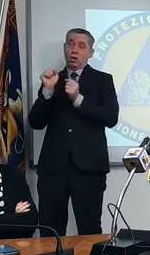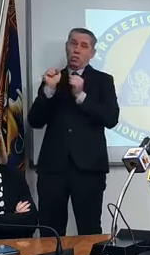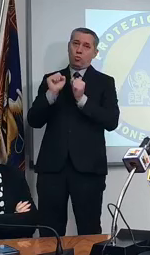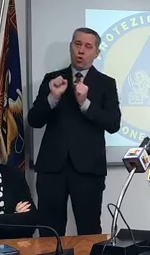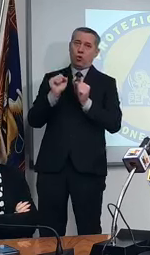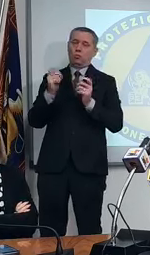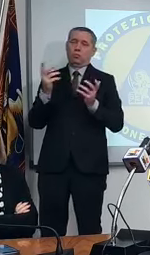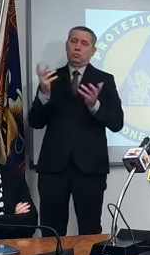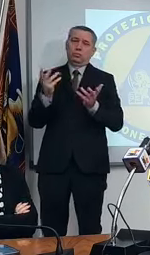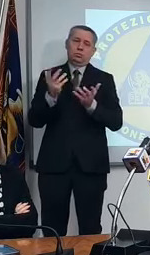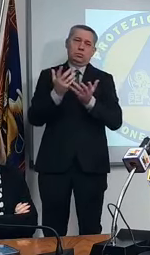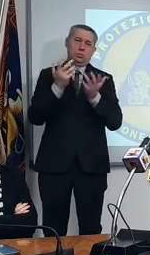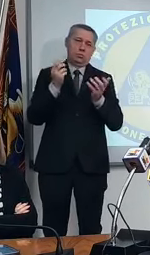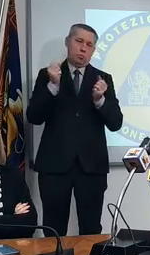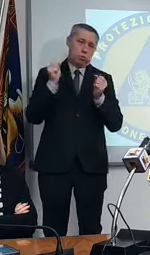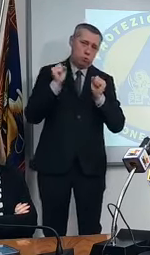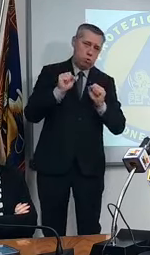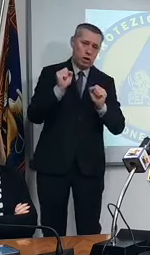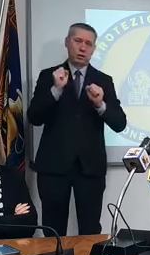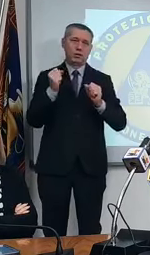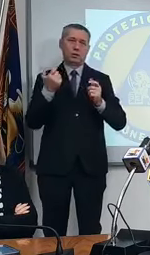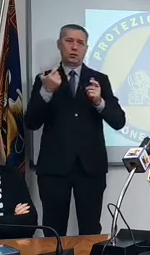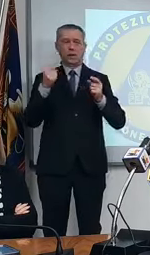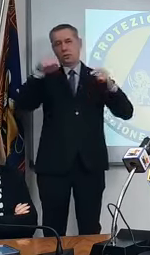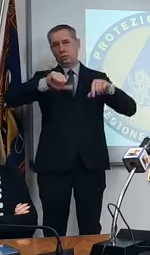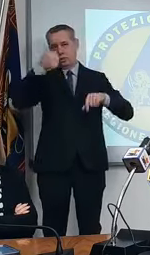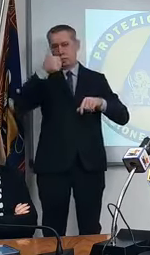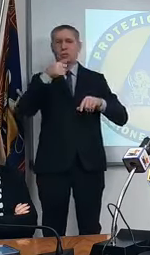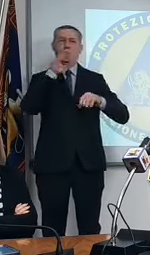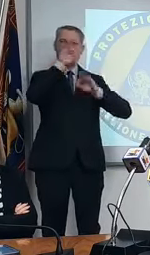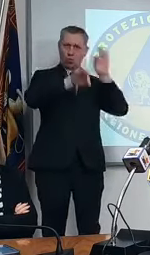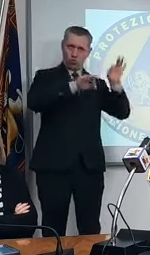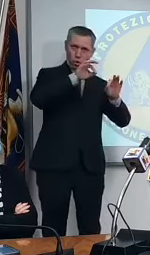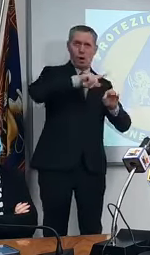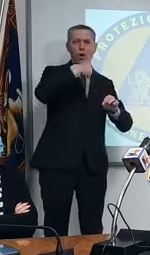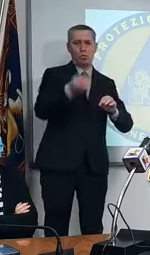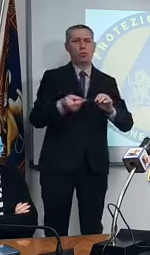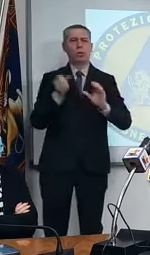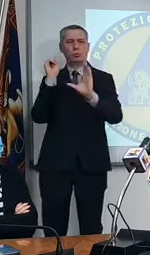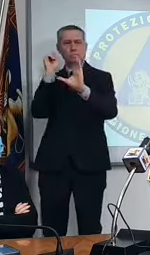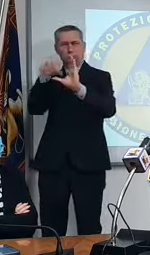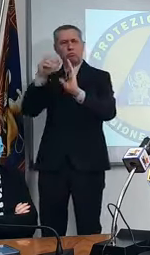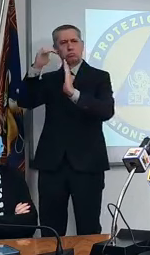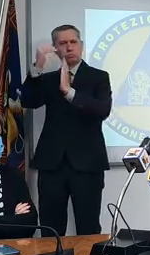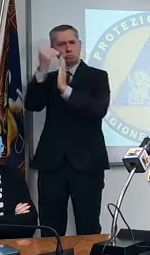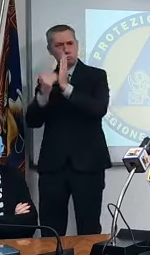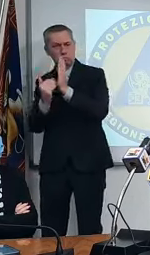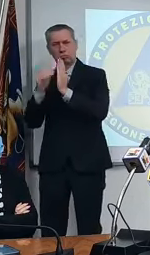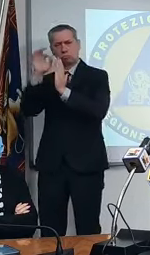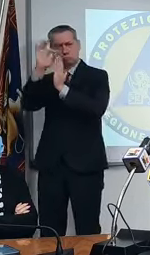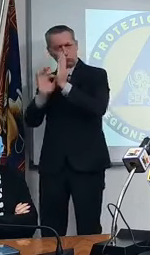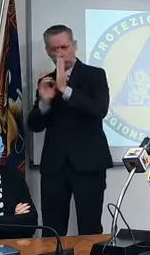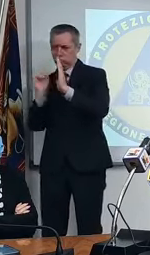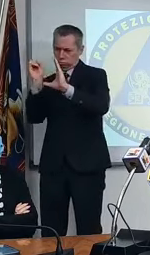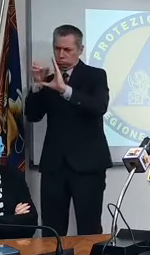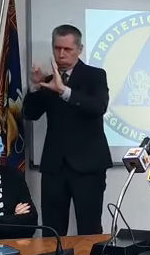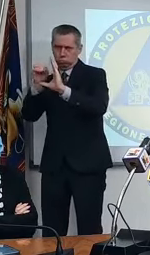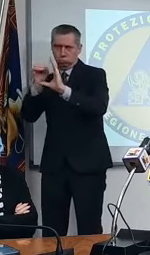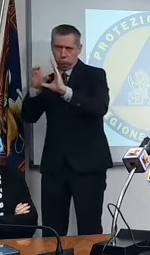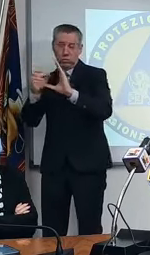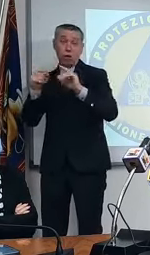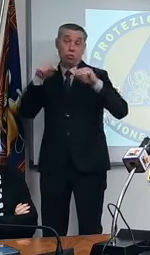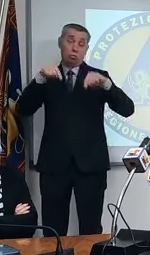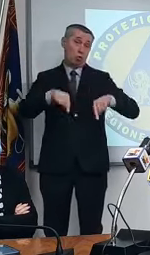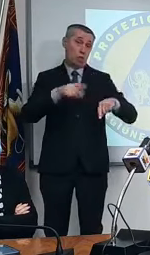comprensibile, prima si curano le persone, poi si caricano i dati. Però, insomma, io direi attenzione,